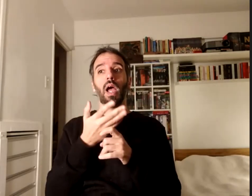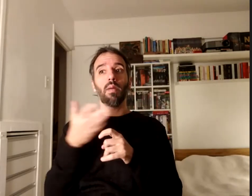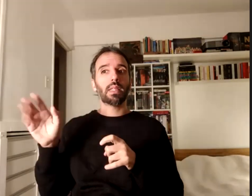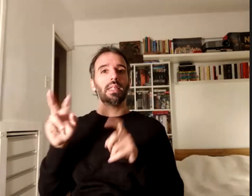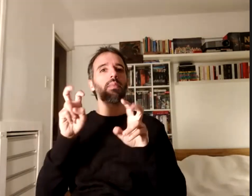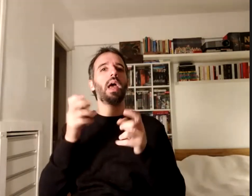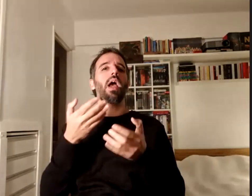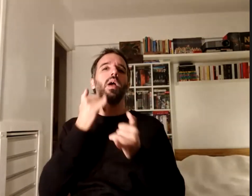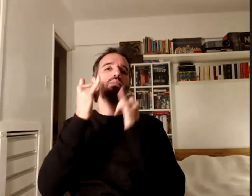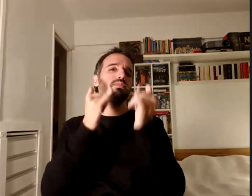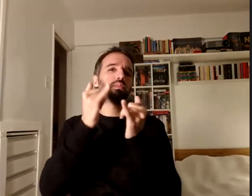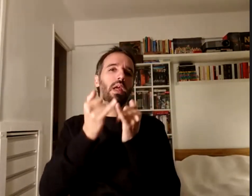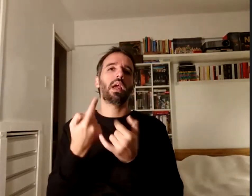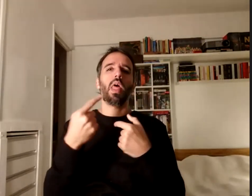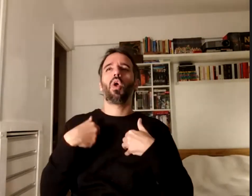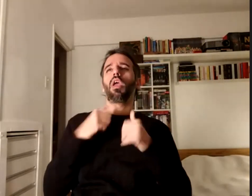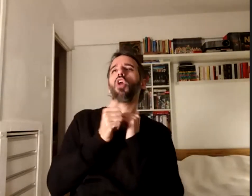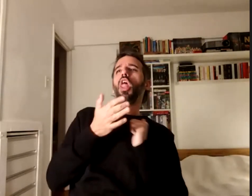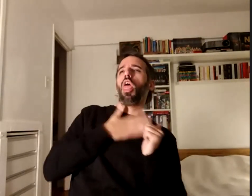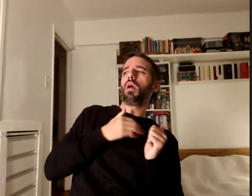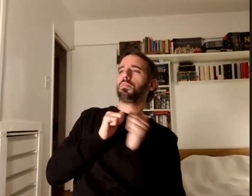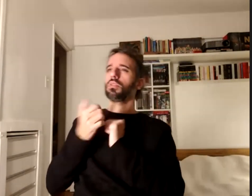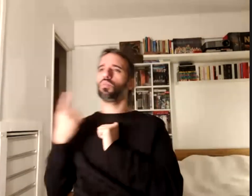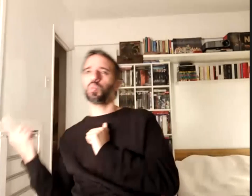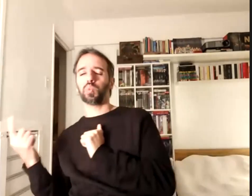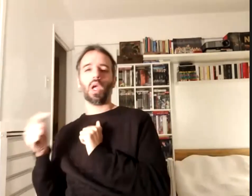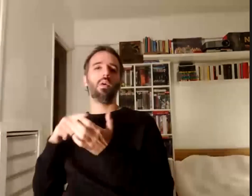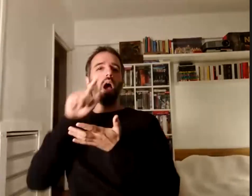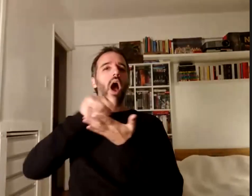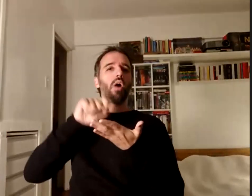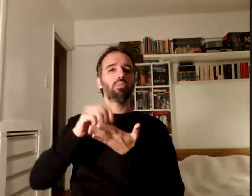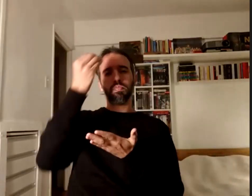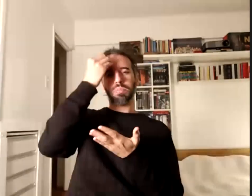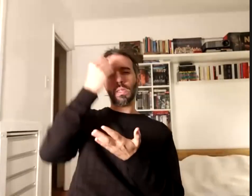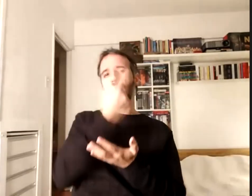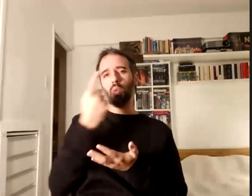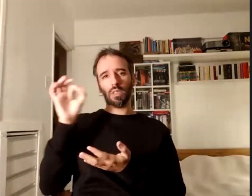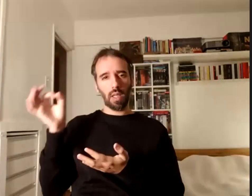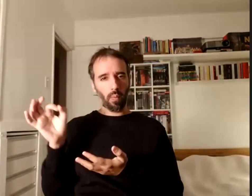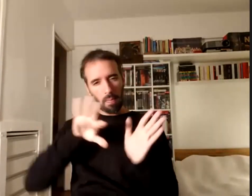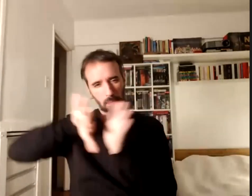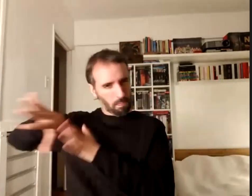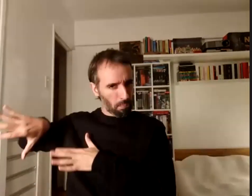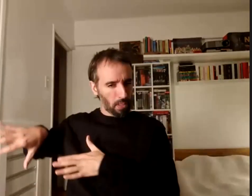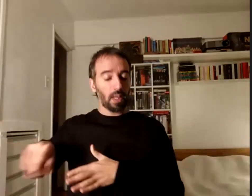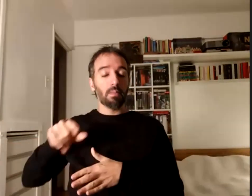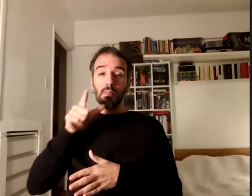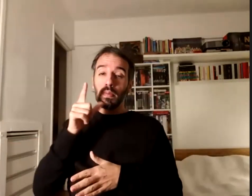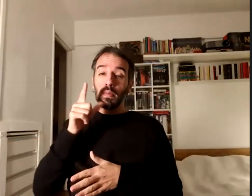que cada una tenía los autores los ejes analíticos era fundamentalmente pensar a la